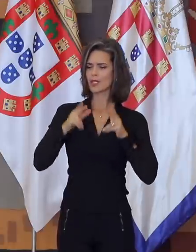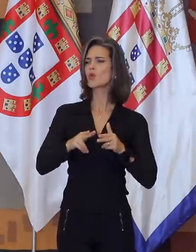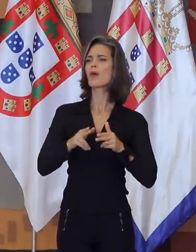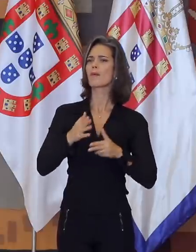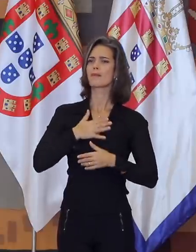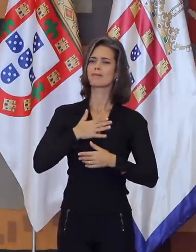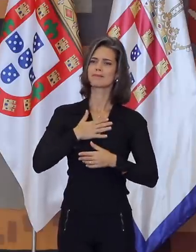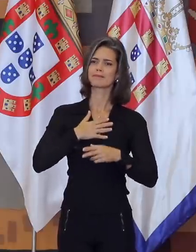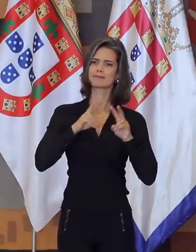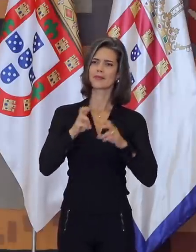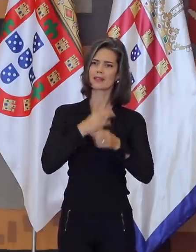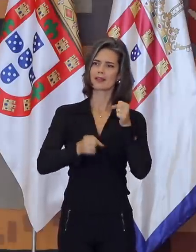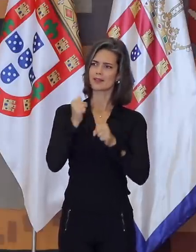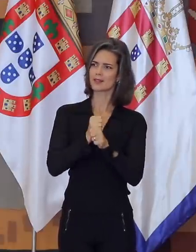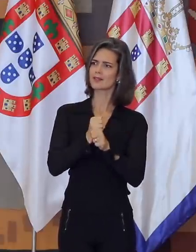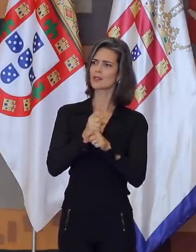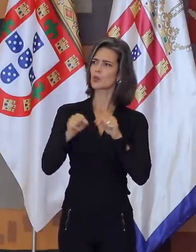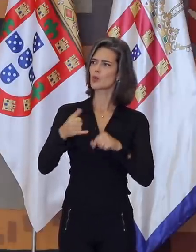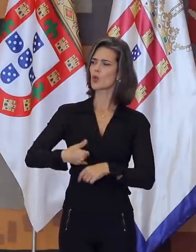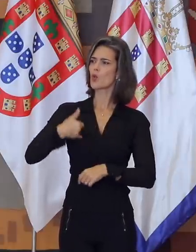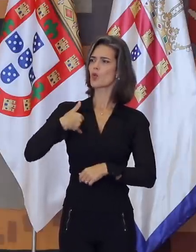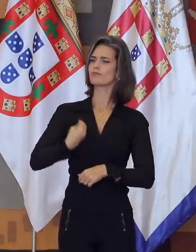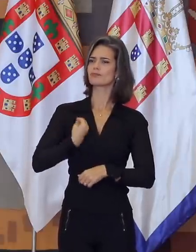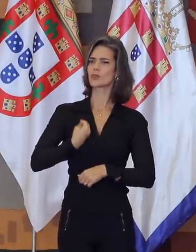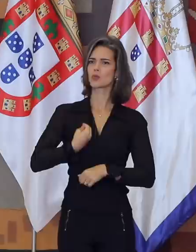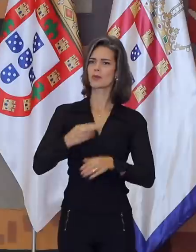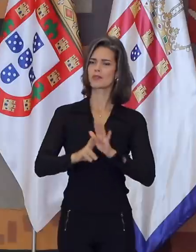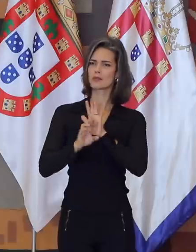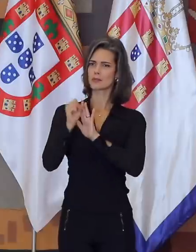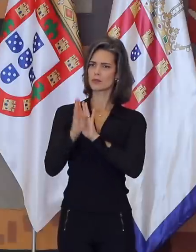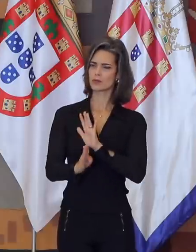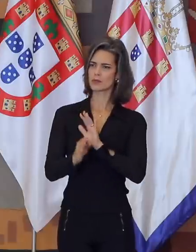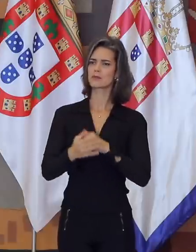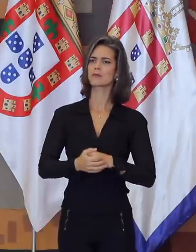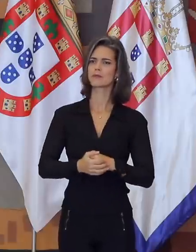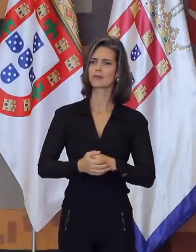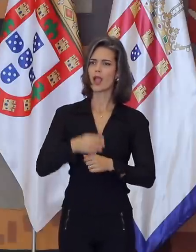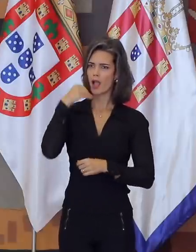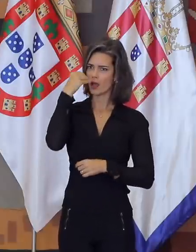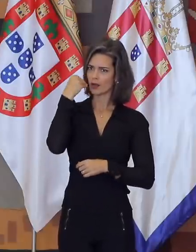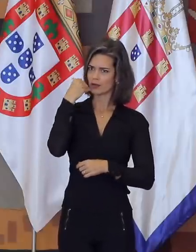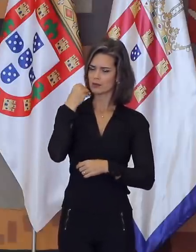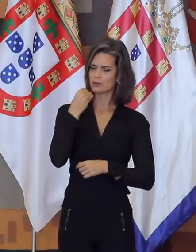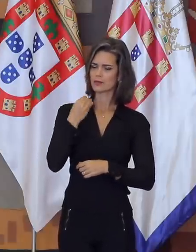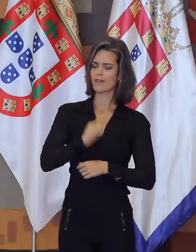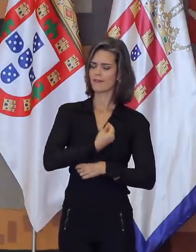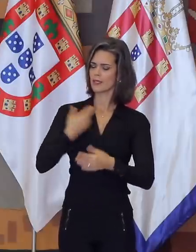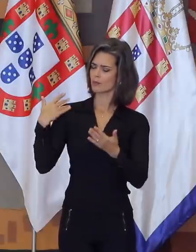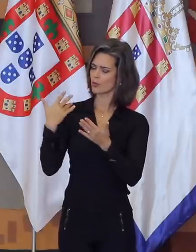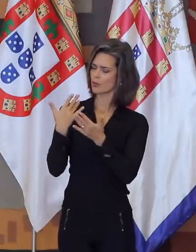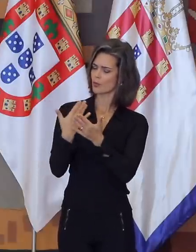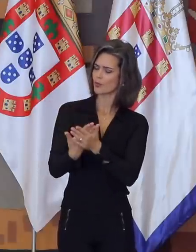ADB há três anos atrás, o orgulho de ser diplomata. A experiência adquirida ao longo dos anos